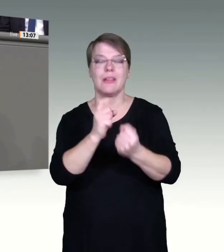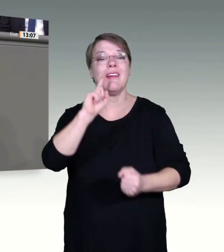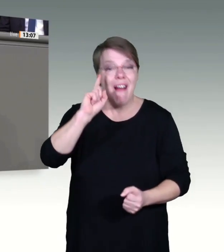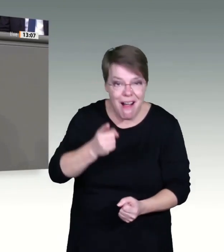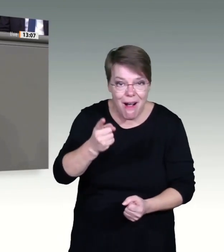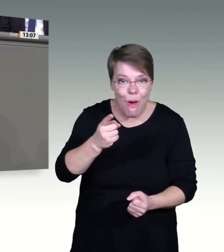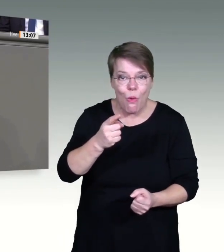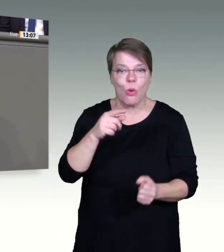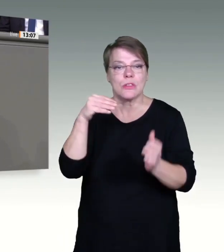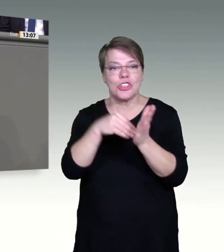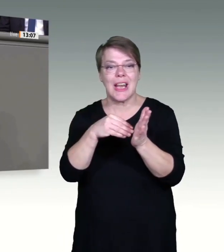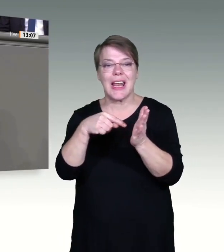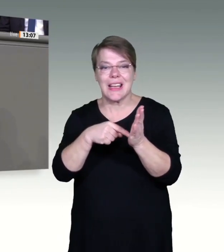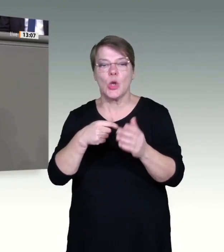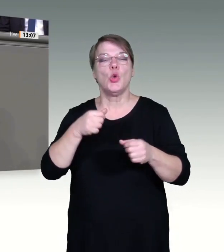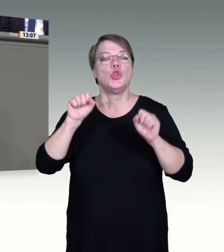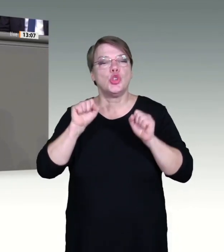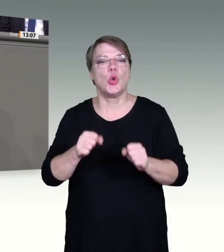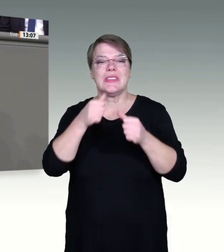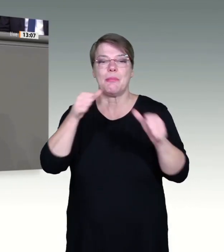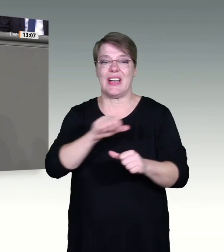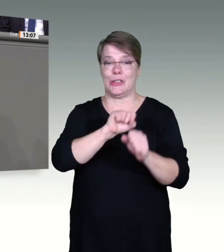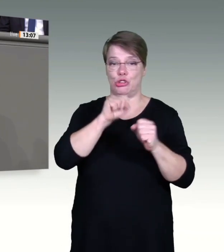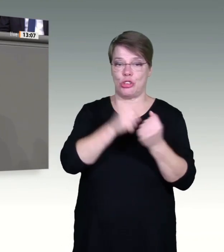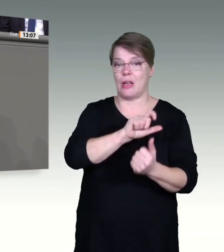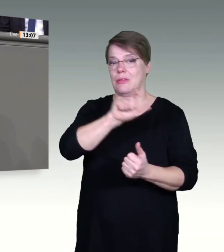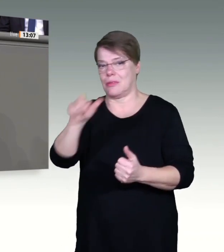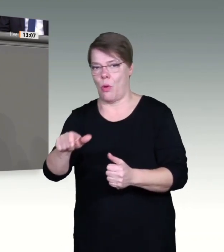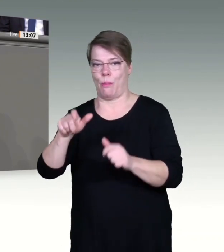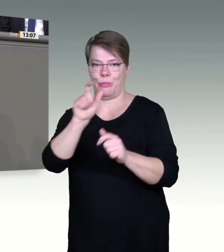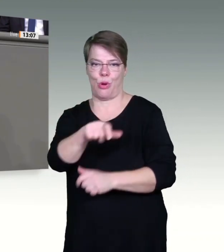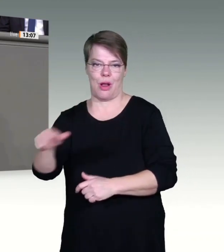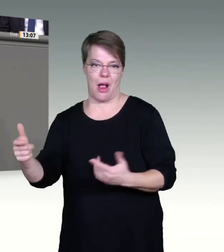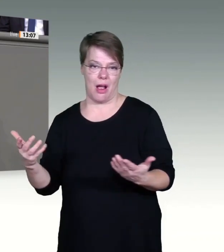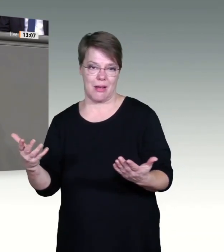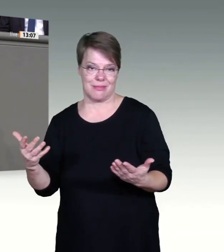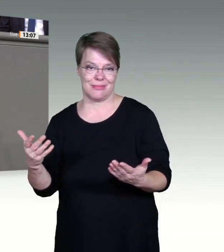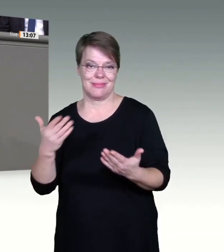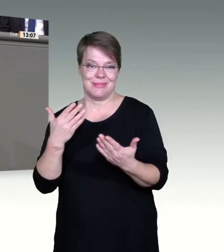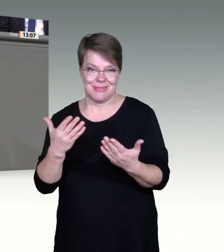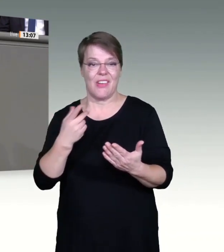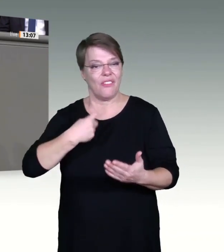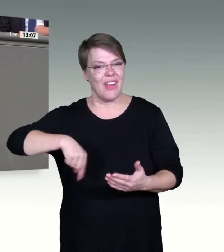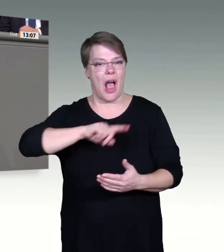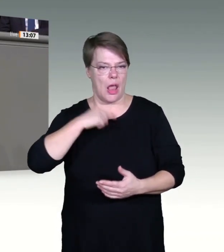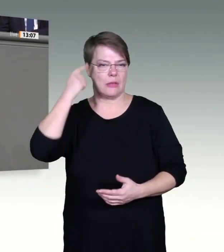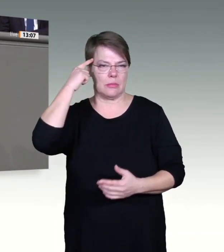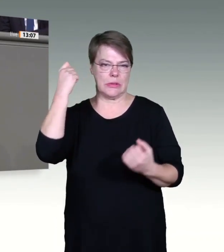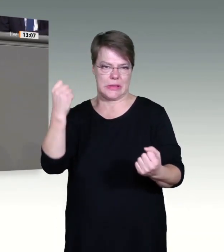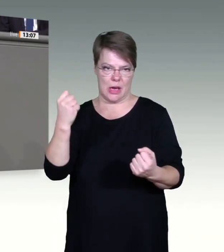Angst vor einem angeblich unsicheren Impfstoff, vermeintlichen Veränderungen der DNA,